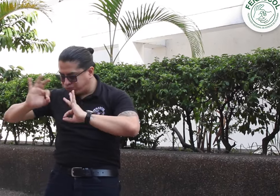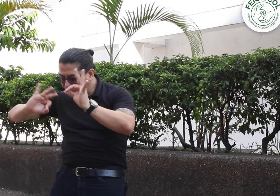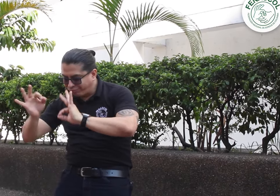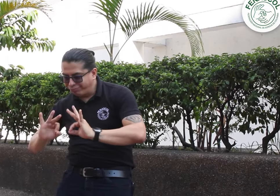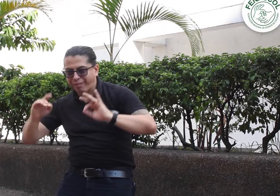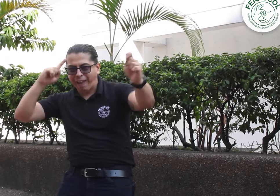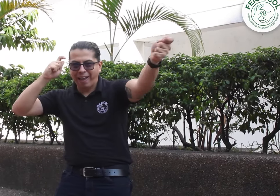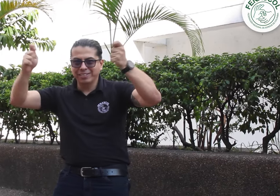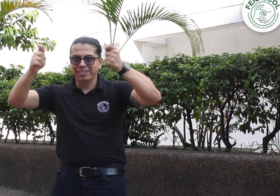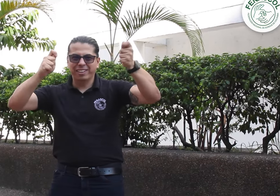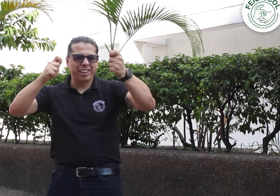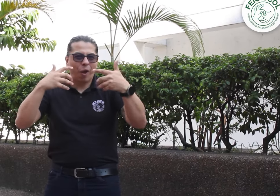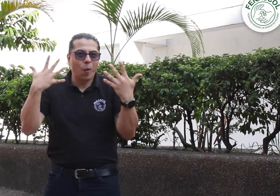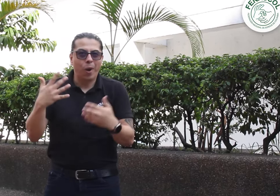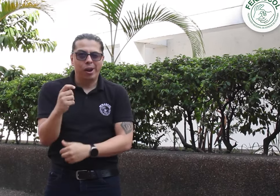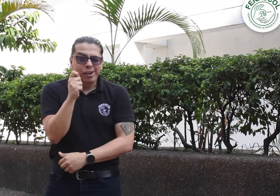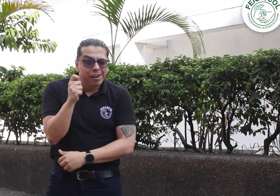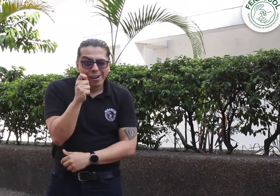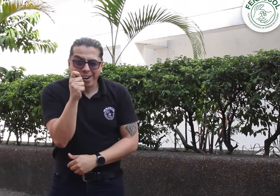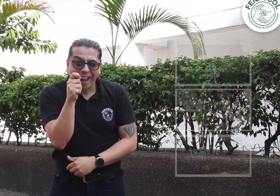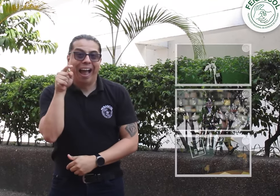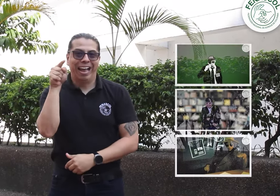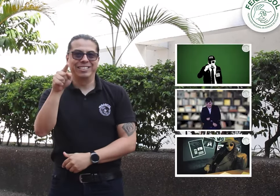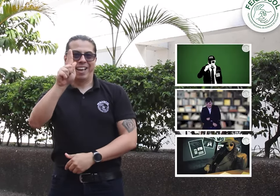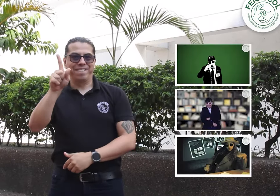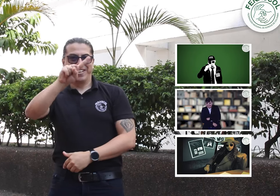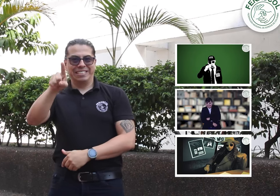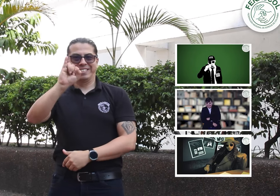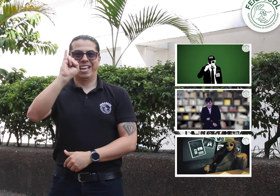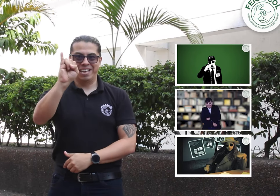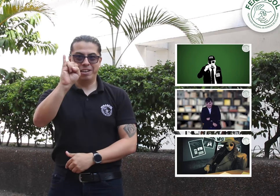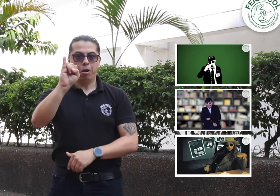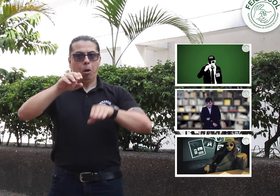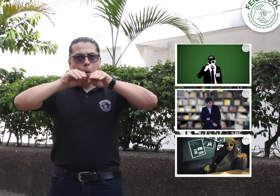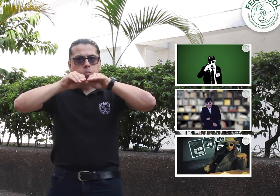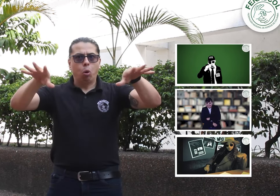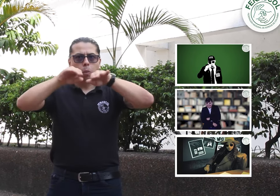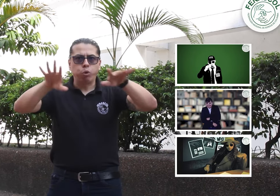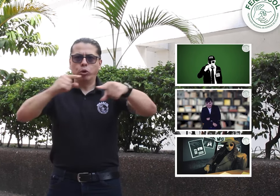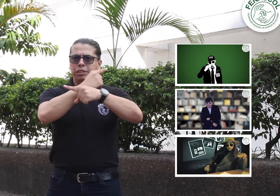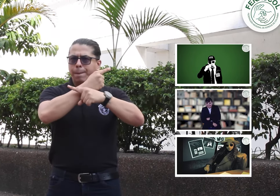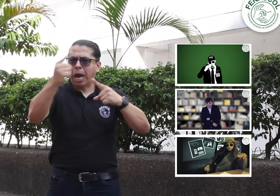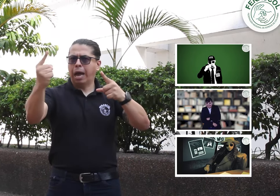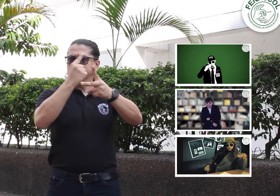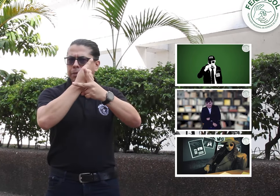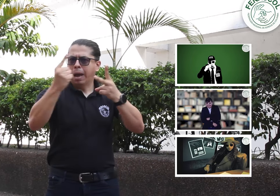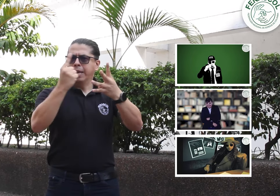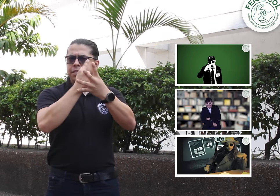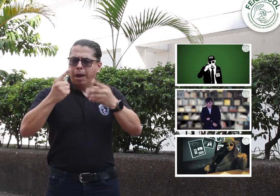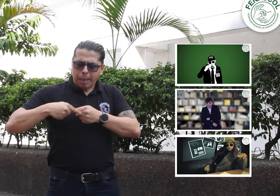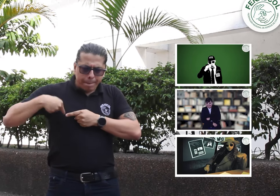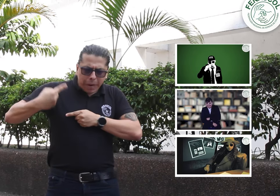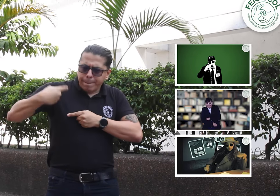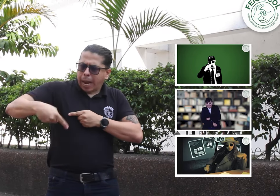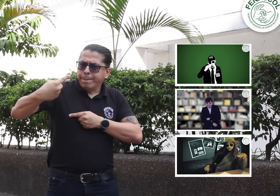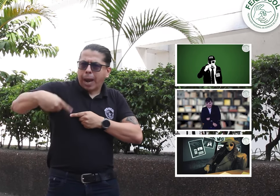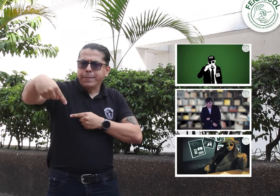FSI. Semana tras semana, contenidos basados en una temática específica mensual. Se realizaron